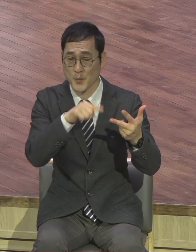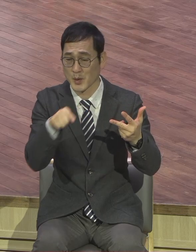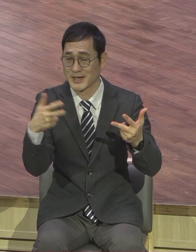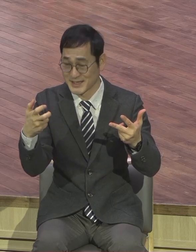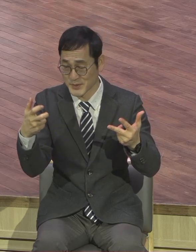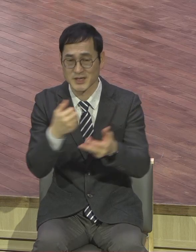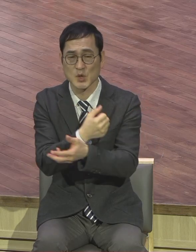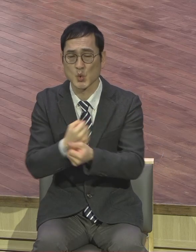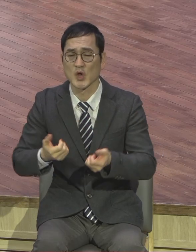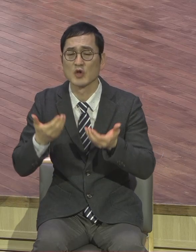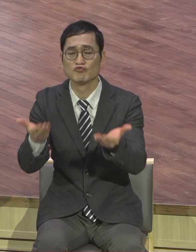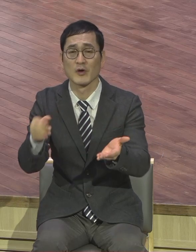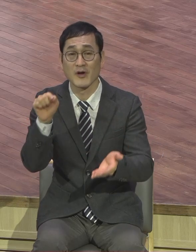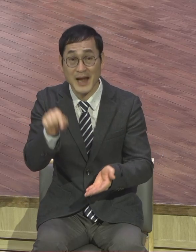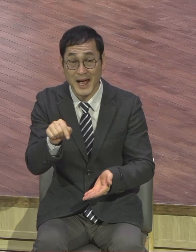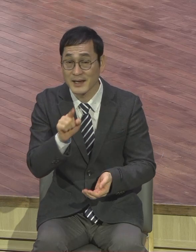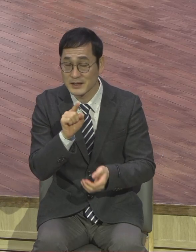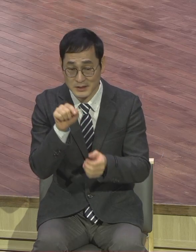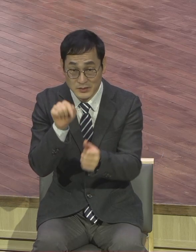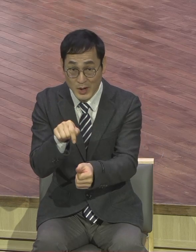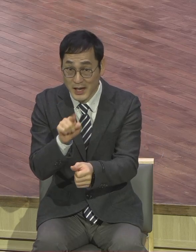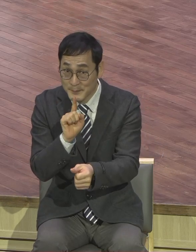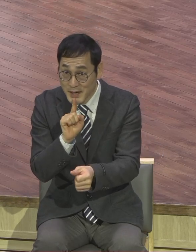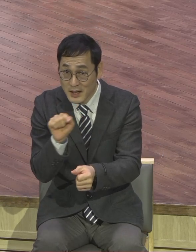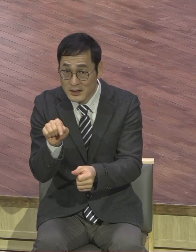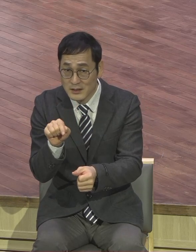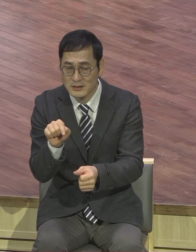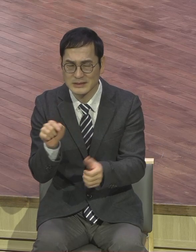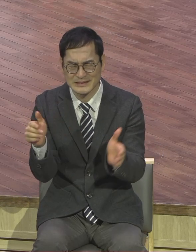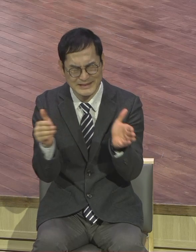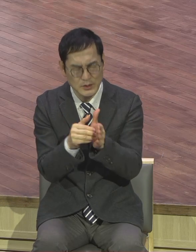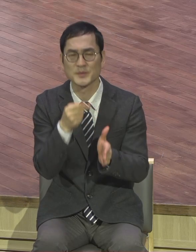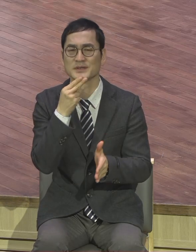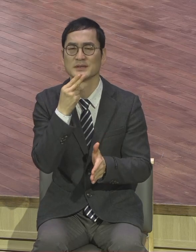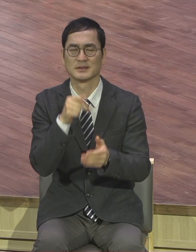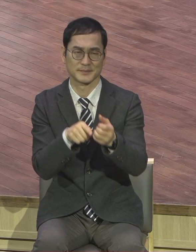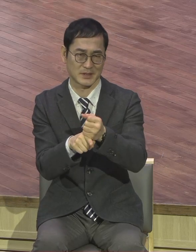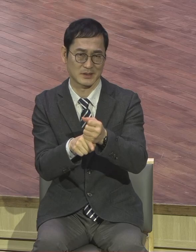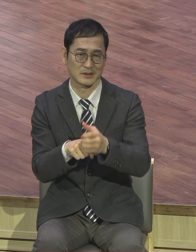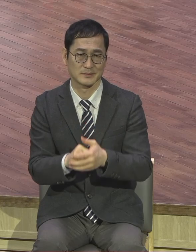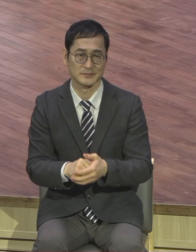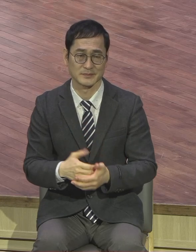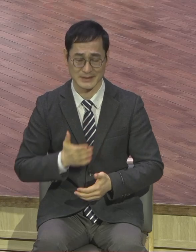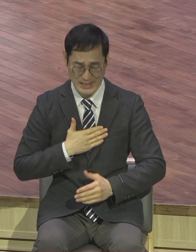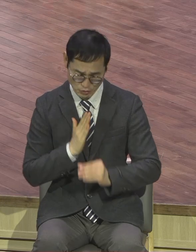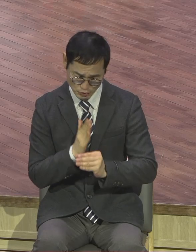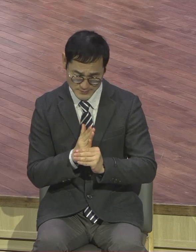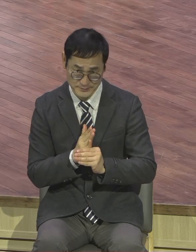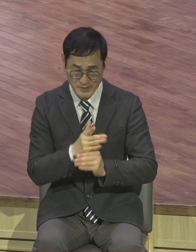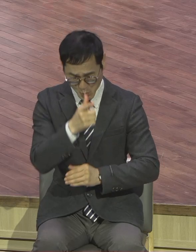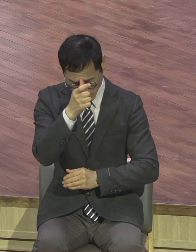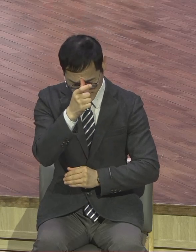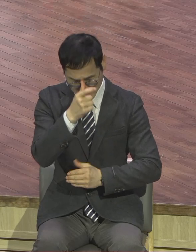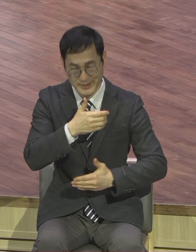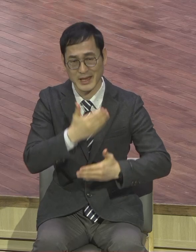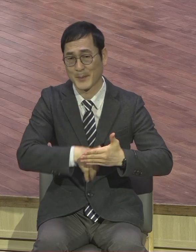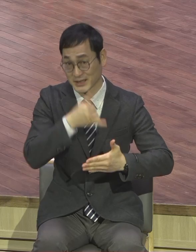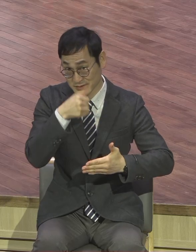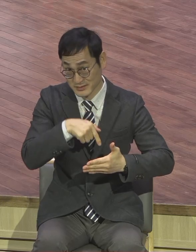아직도 우리가 나중심의 체질이 남아있으니까 문제가 생기는 겁니다. 나 갈등